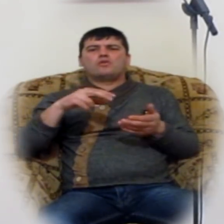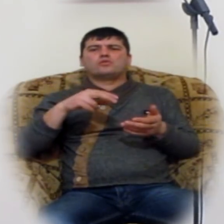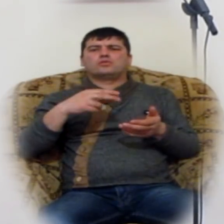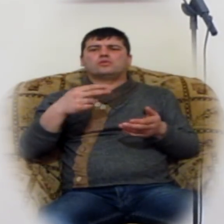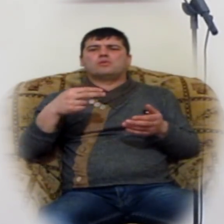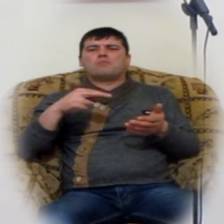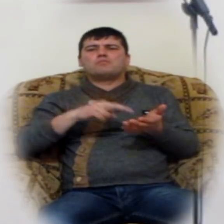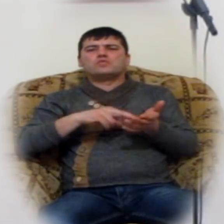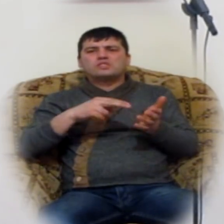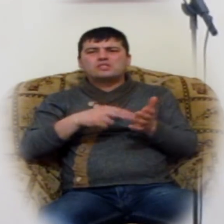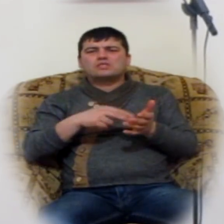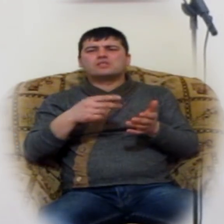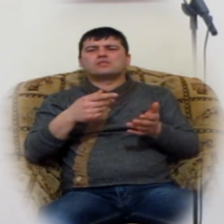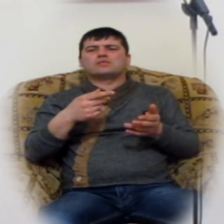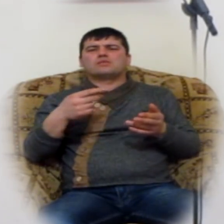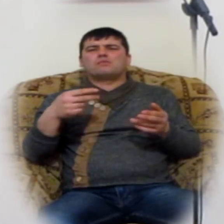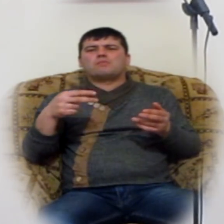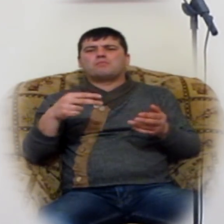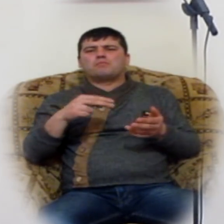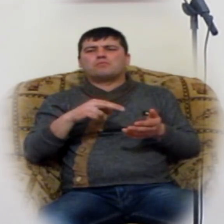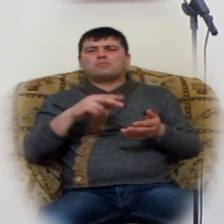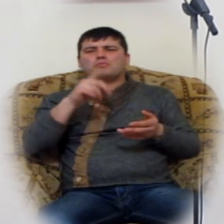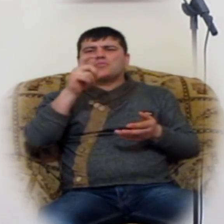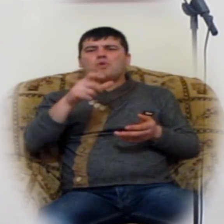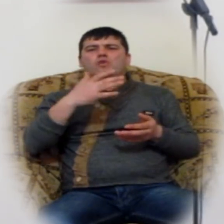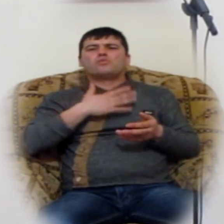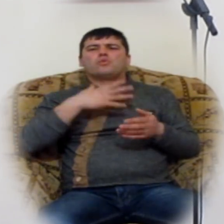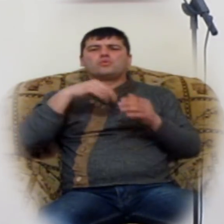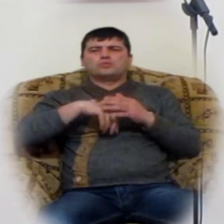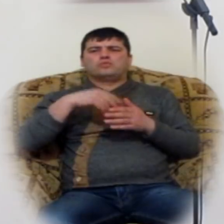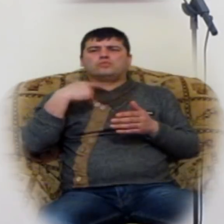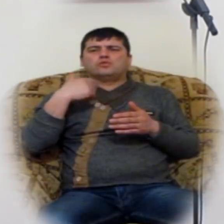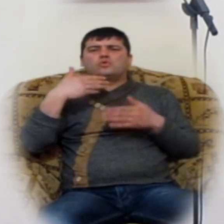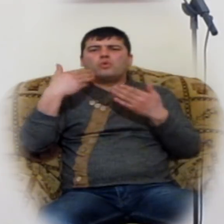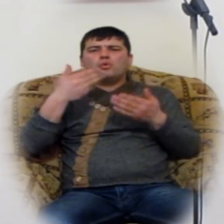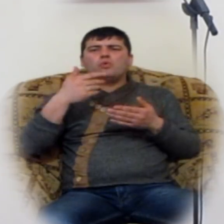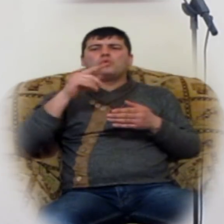հասկանում է մենակ մարդու հոգին, որը գտնվում է մարդու մեջ։